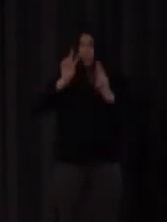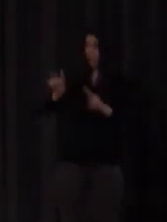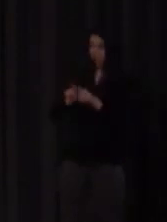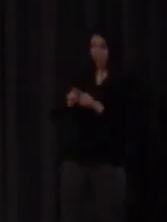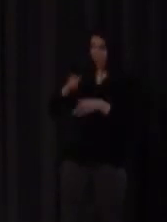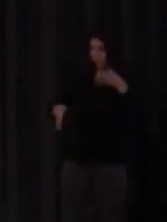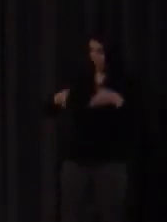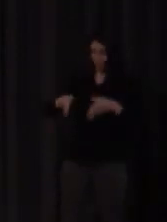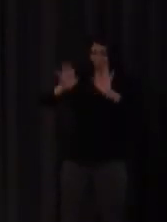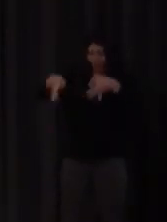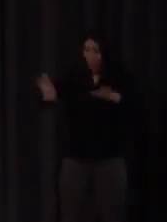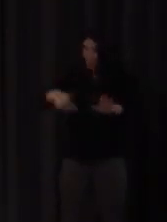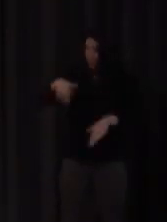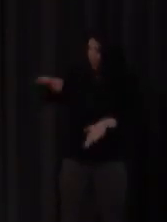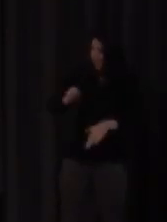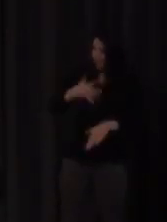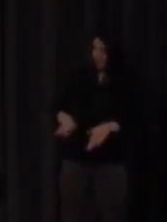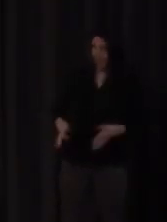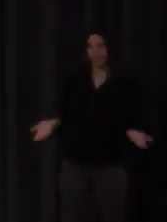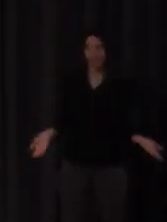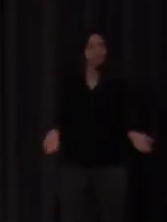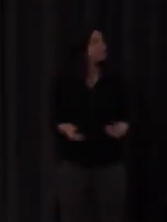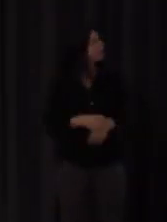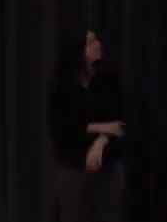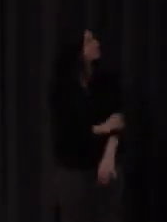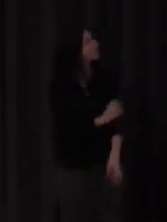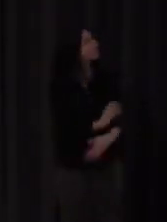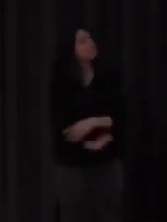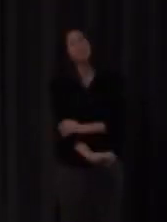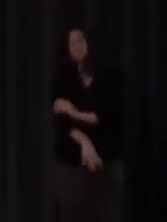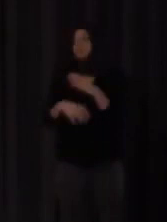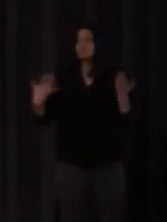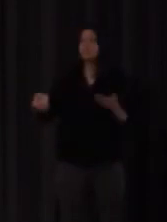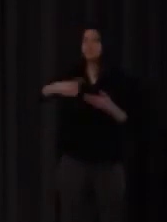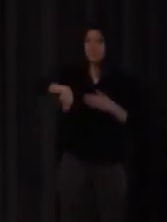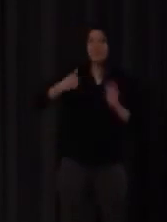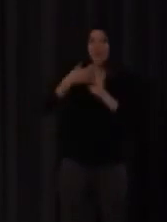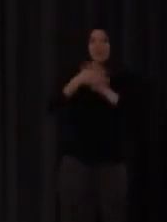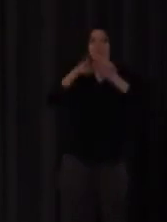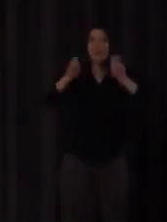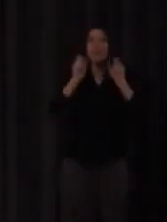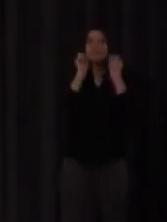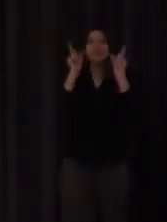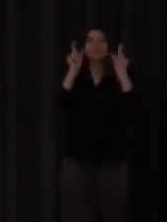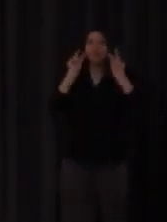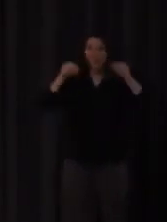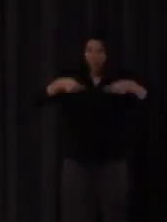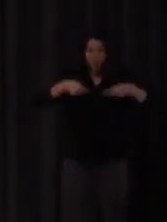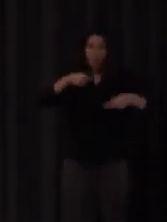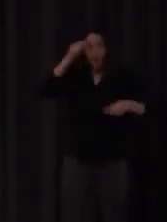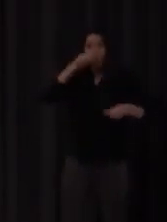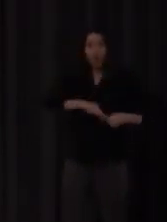un poco la clave de esto también ¿verdad? por lo tanto hemos hablado ya del despertar de la conciencia fonológica de estas